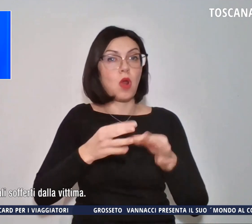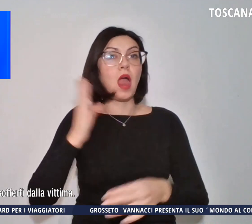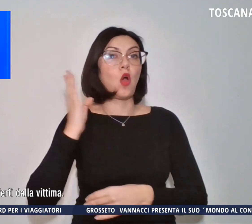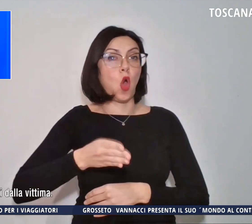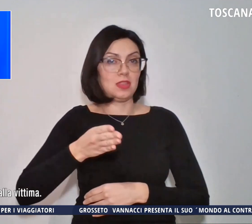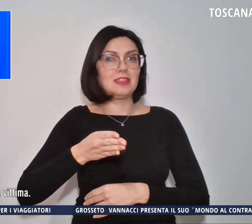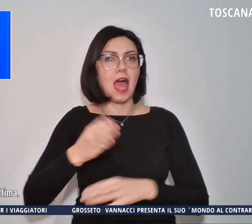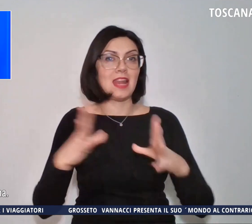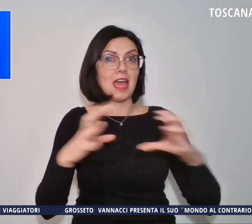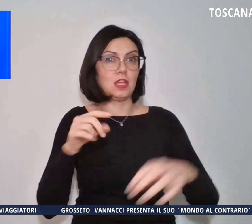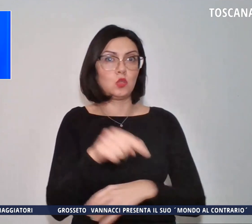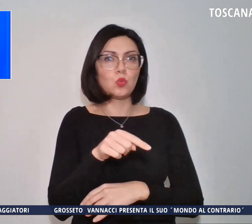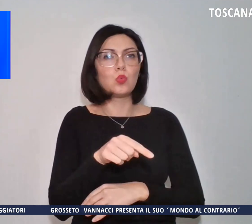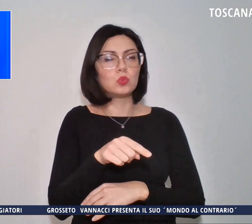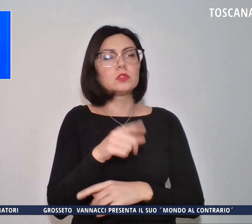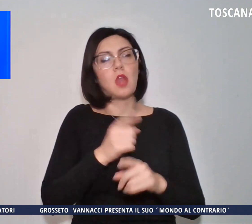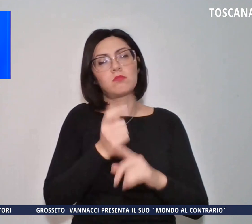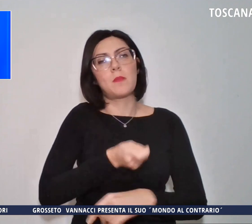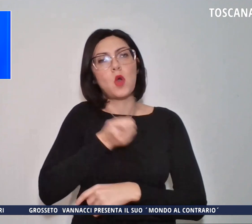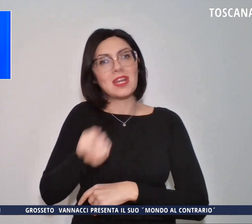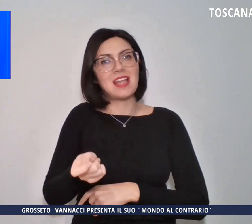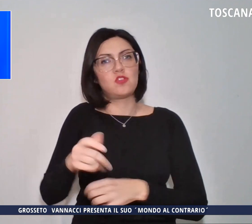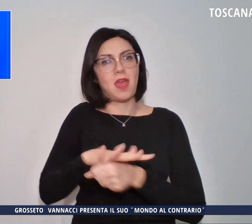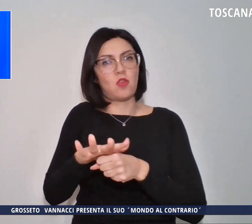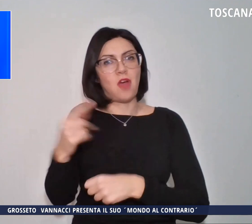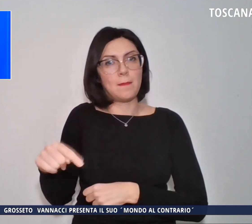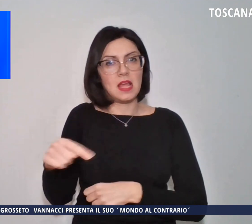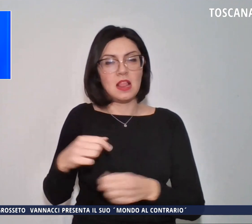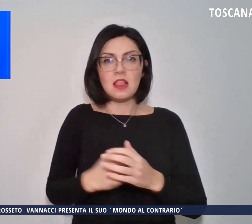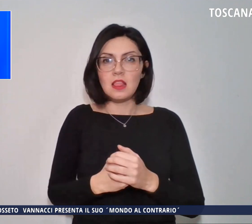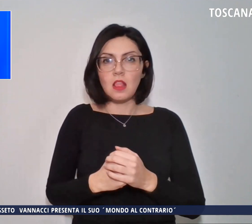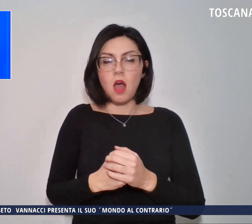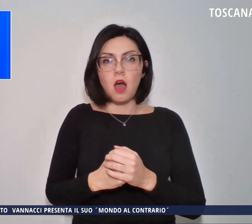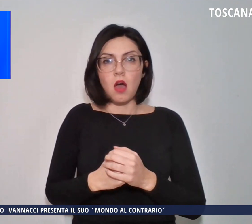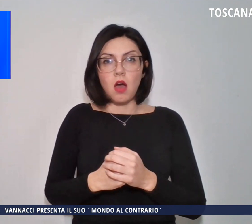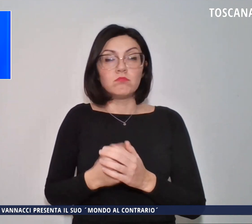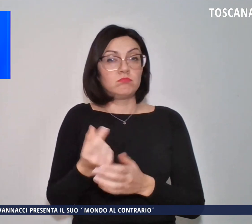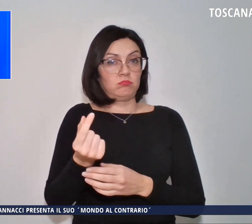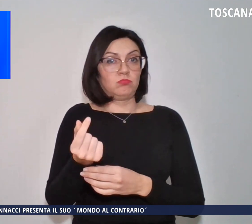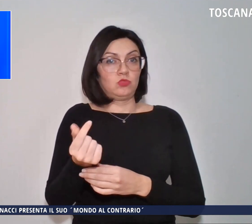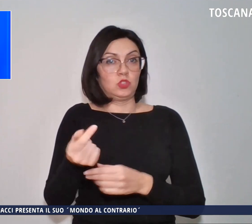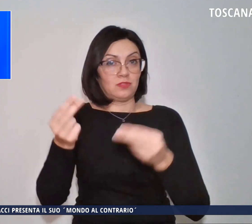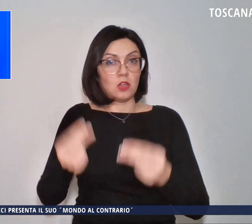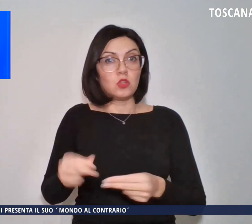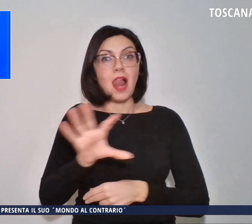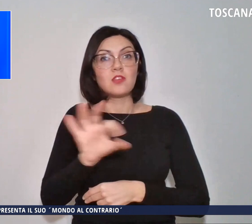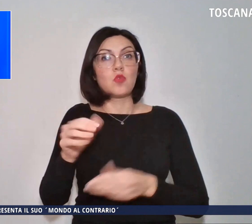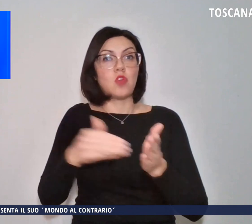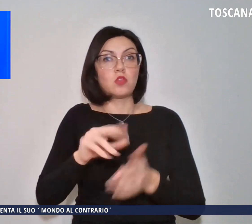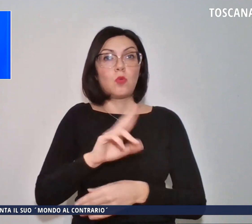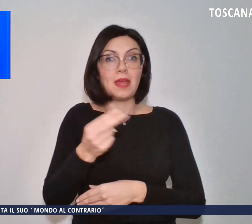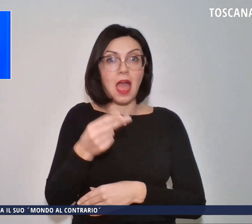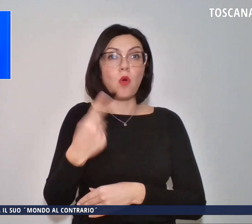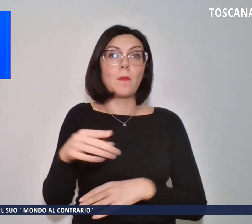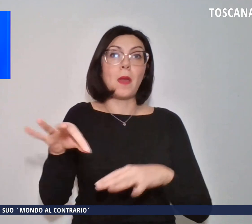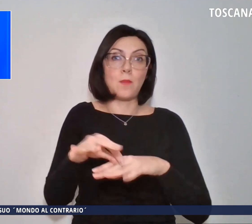meccanica al risarcimento dei familiari per una cifra totale di 500 mila euro per la moglie,